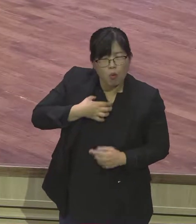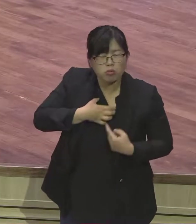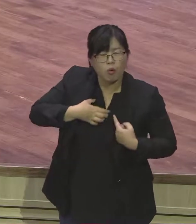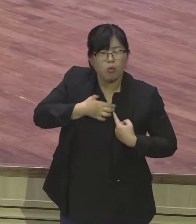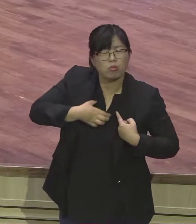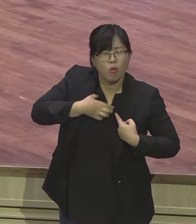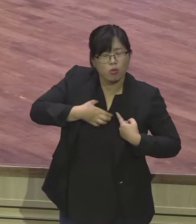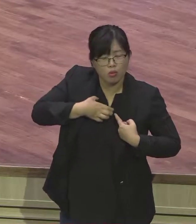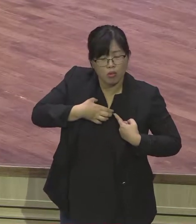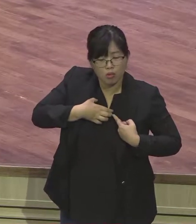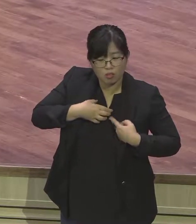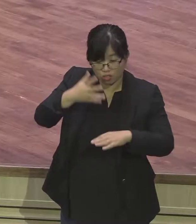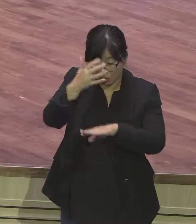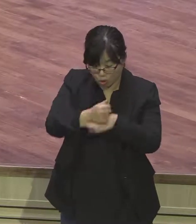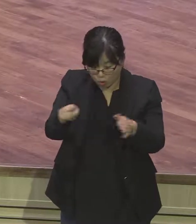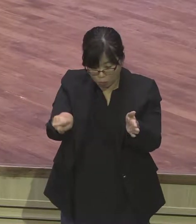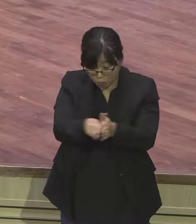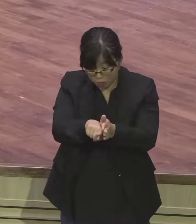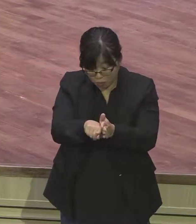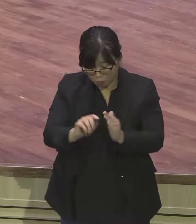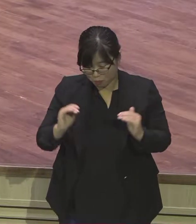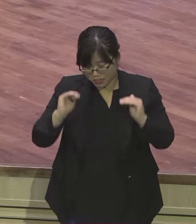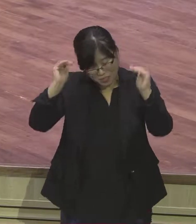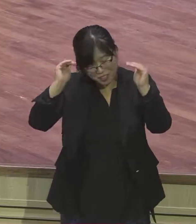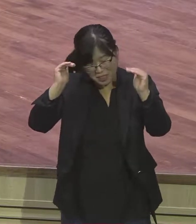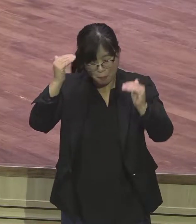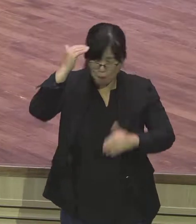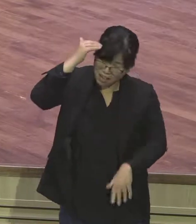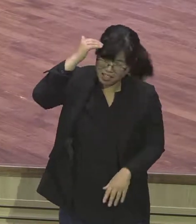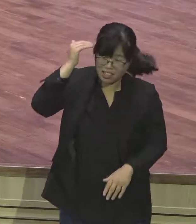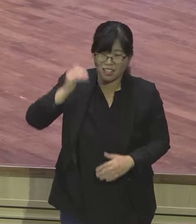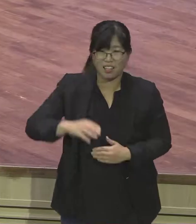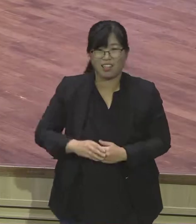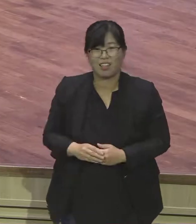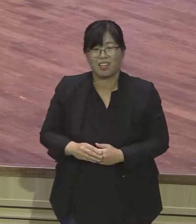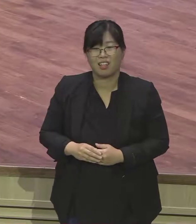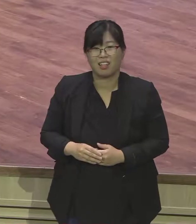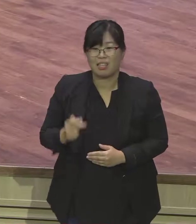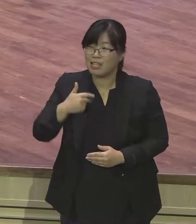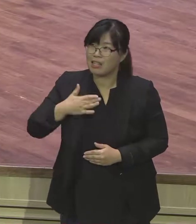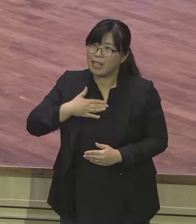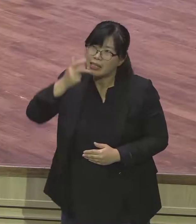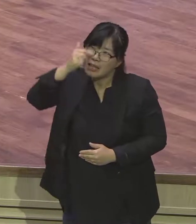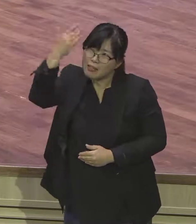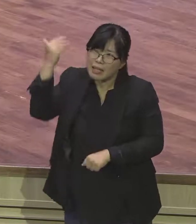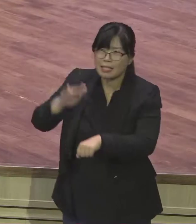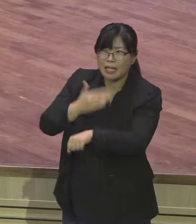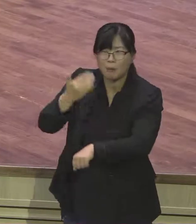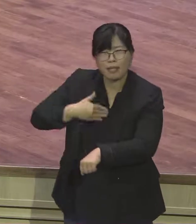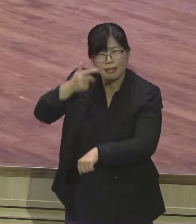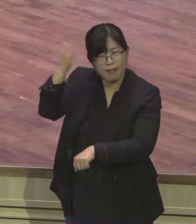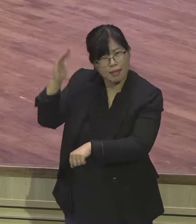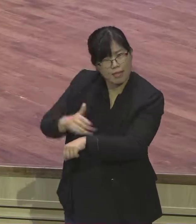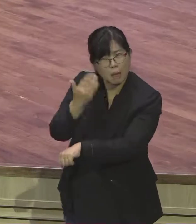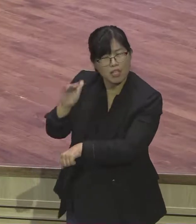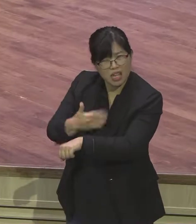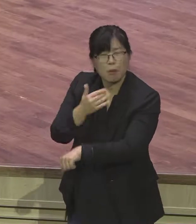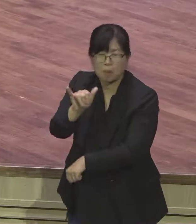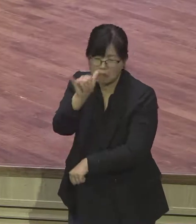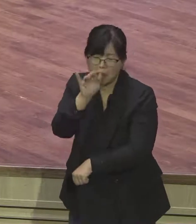이런 불신앙 이런 거 과거에 며이 과거에 잡혀 과거의 인생 이런 사람 한 걸음도 앞으로